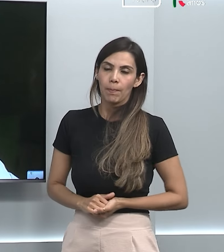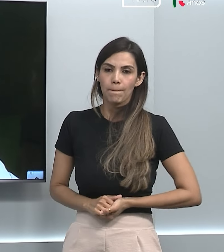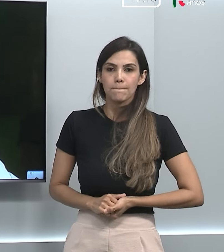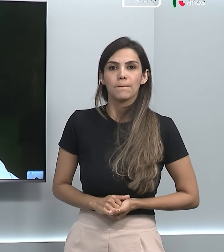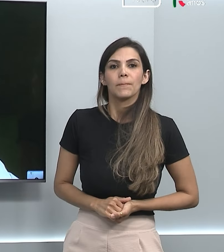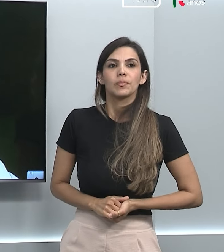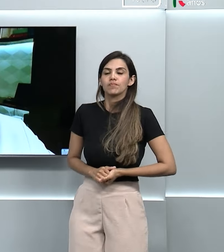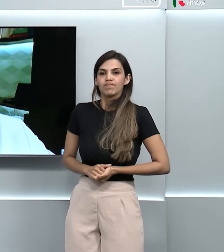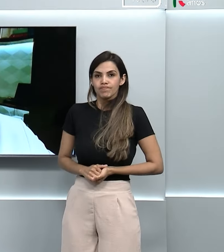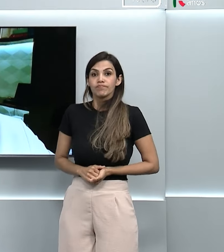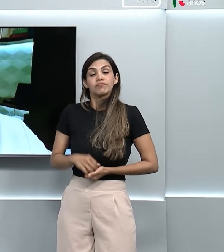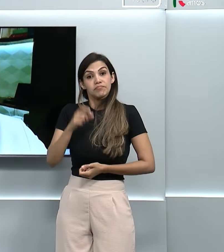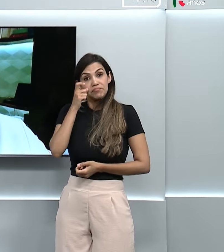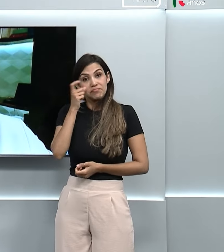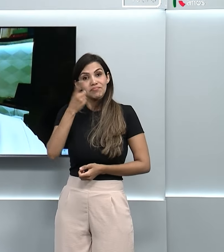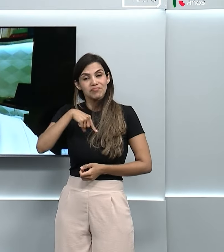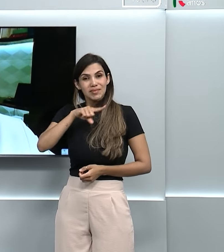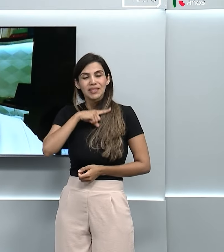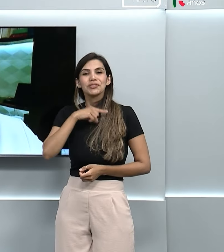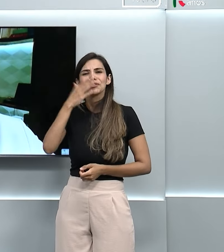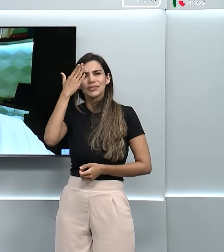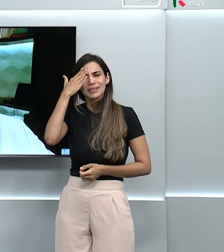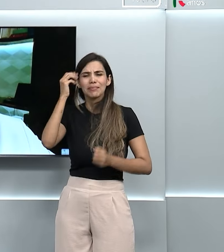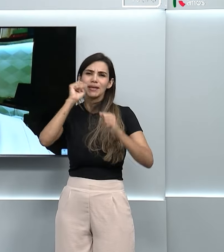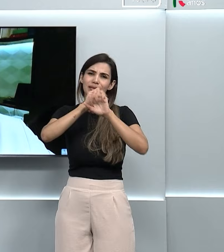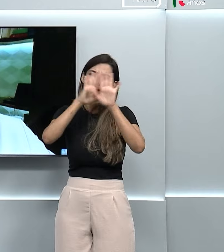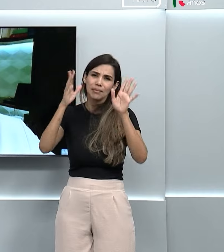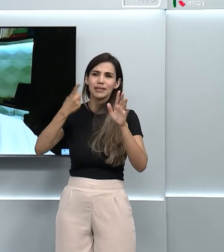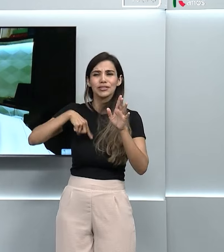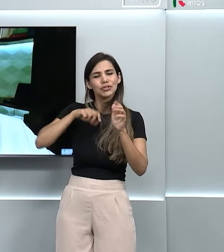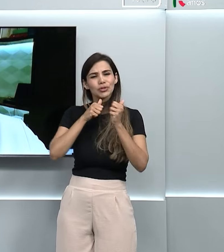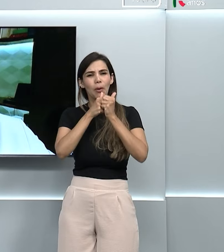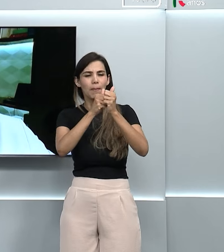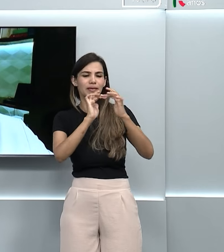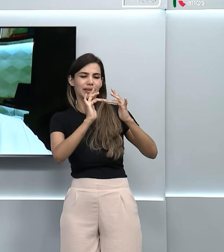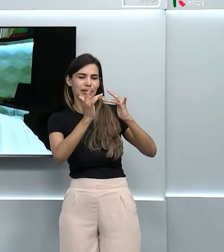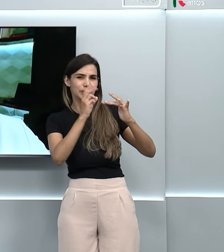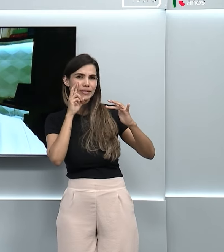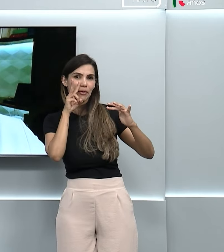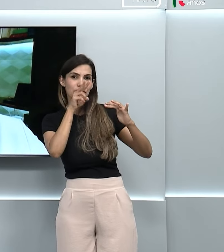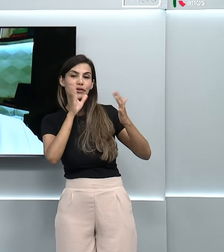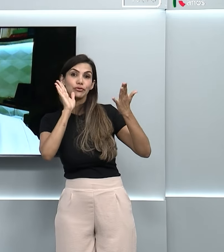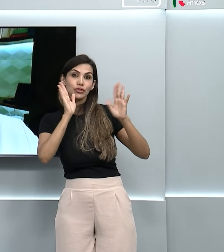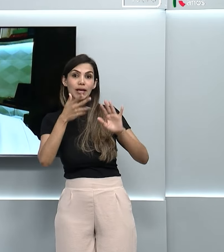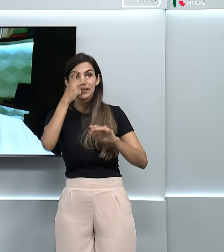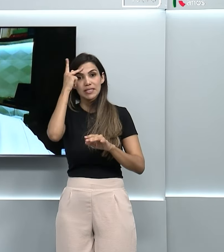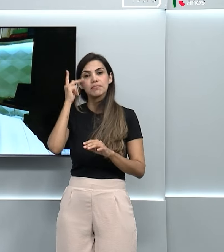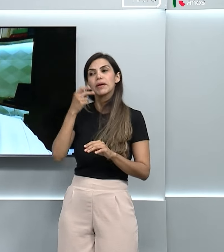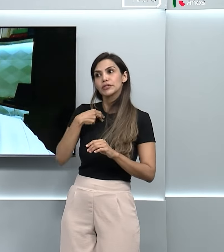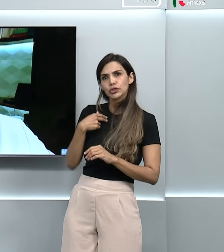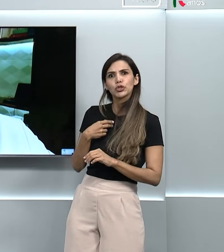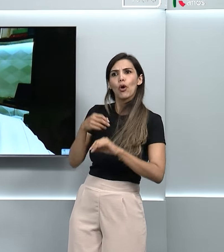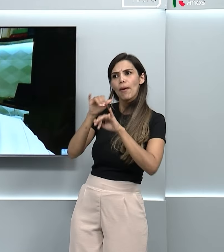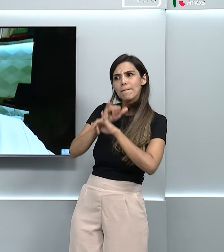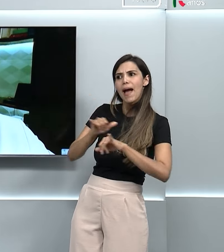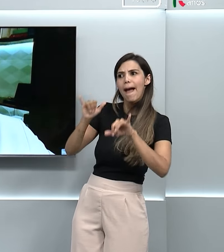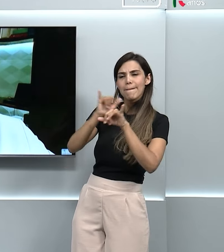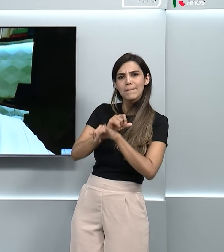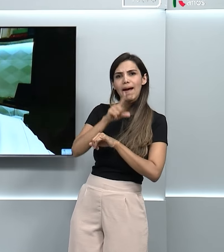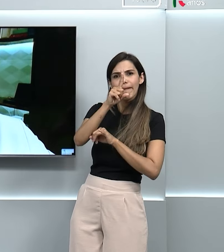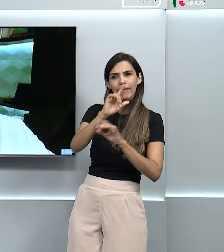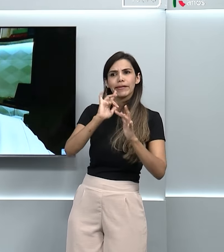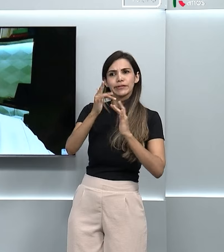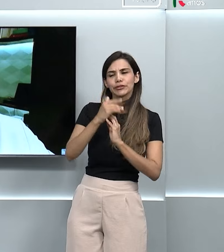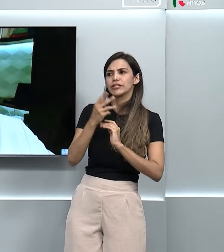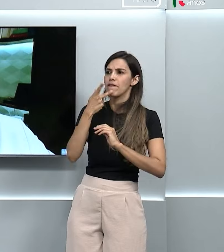interessante saber um pouco sobre isso. Ainda mais a gente que acompanha muito a rede social, né? Provavelmente você já deve ter visto alguém fazendo indicação, né? Falando sobre o uso de